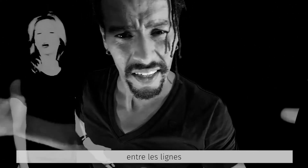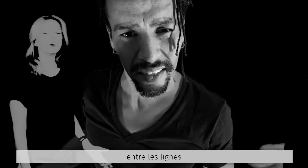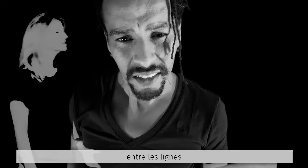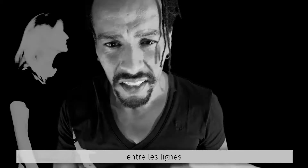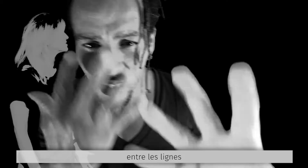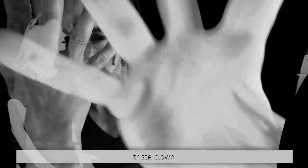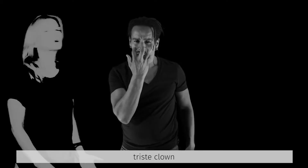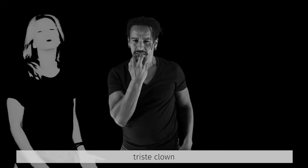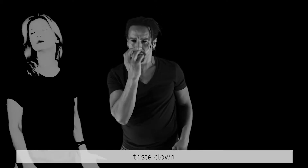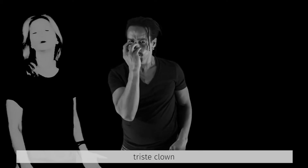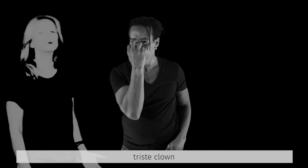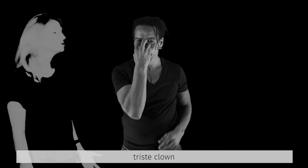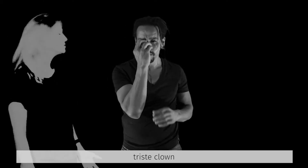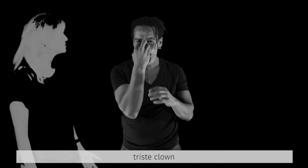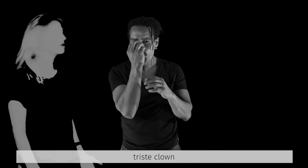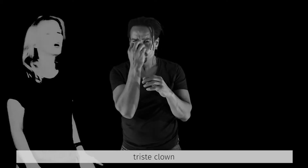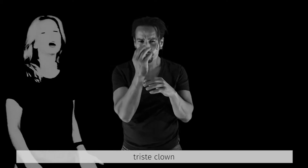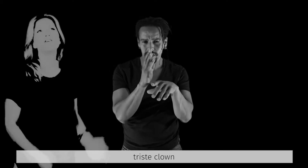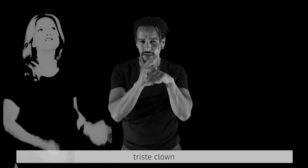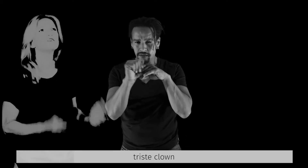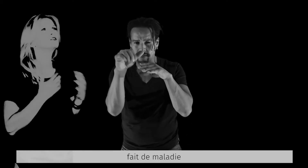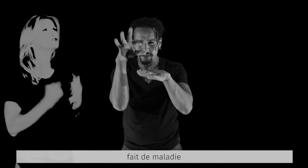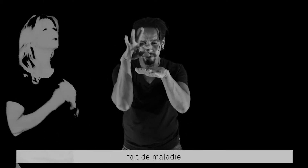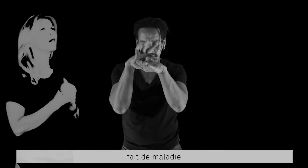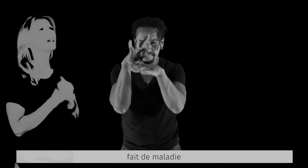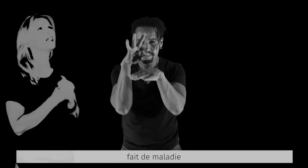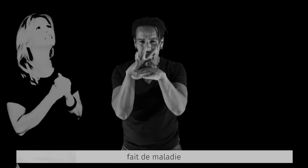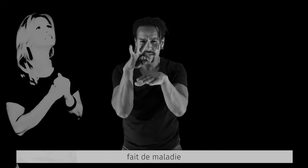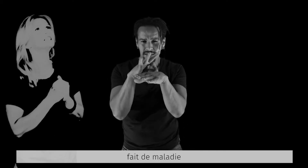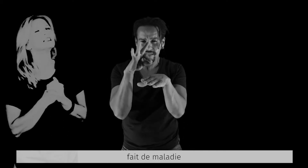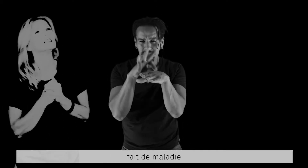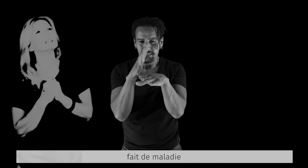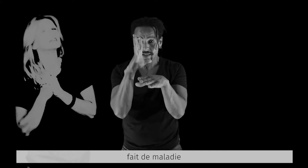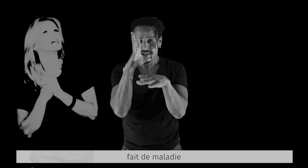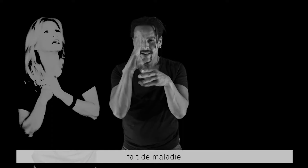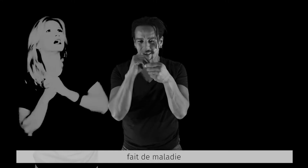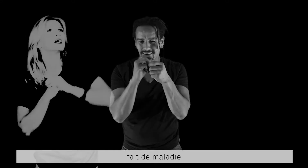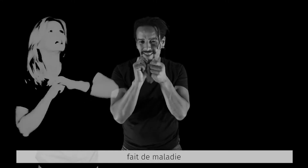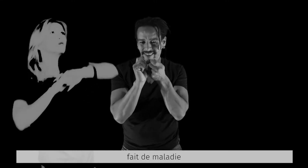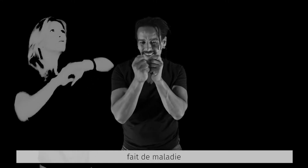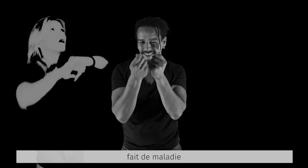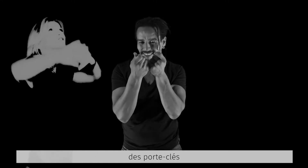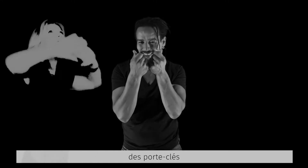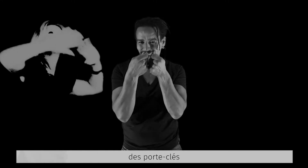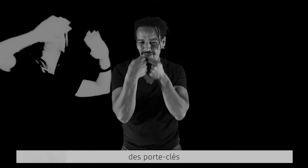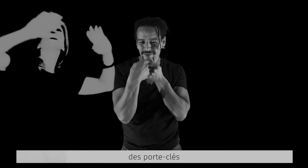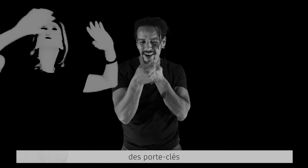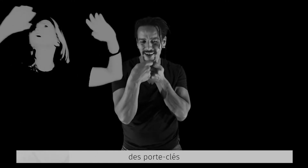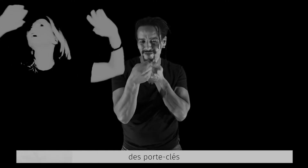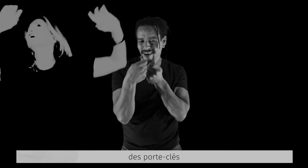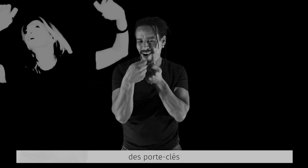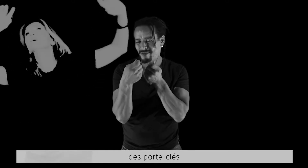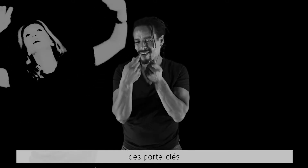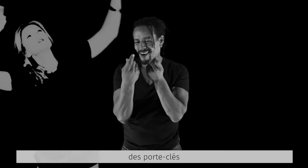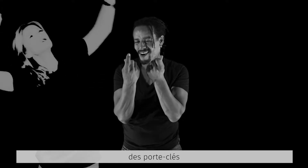Mon triste clown Fait d'une maladie De porte-clés